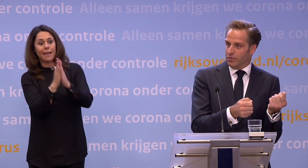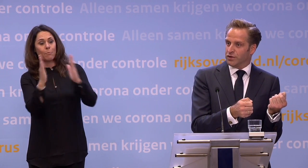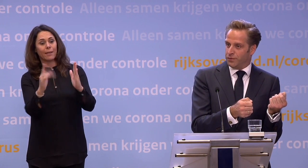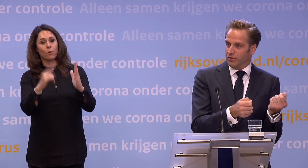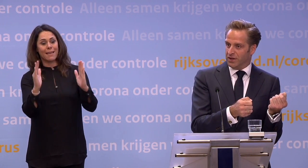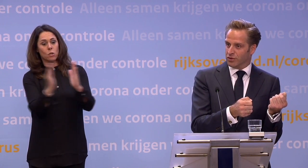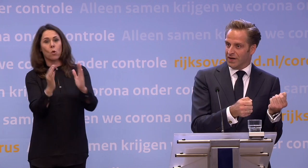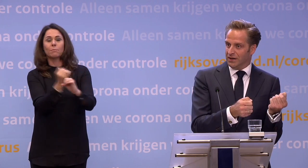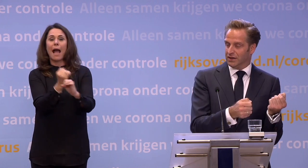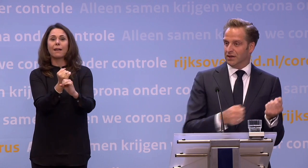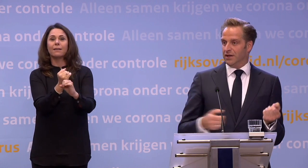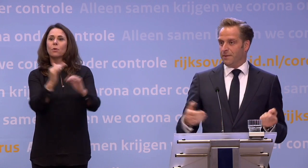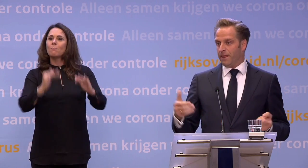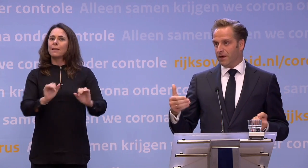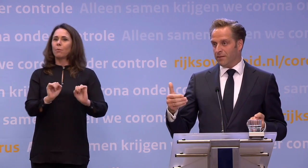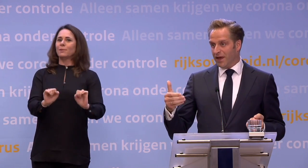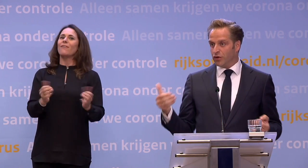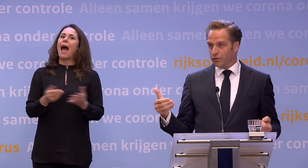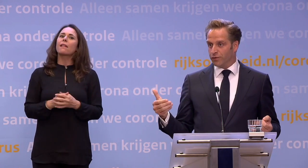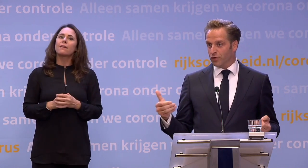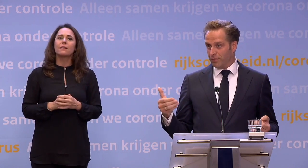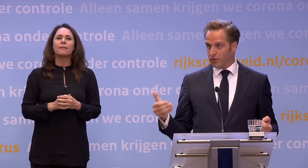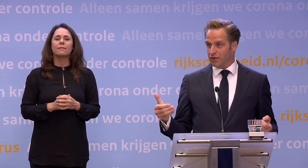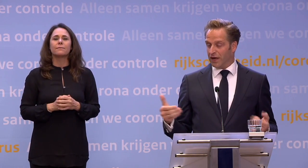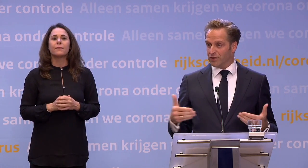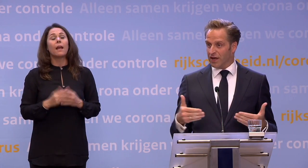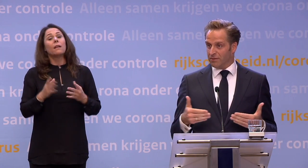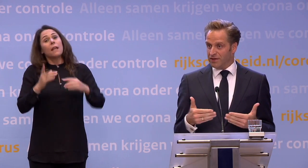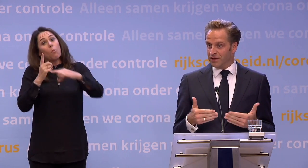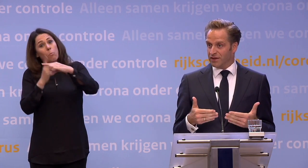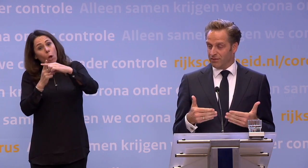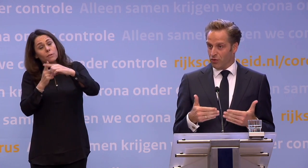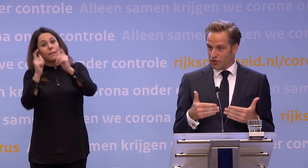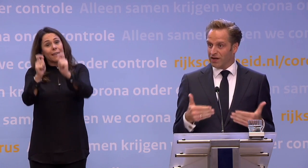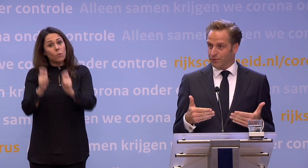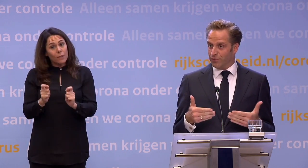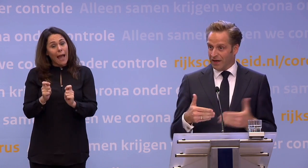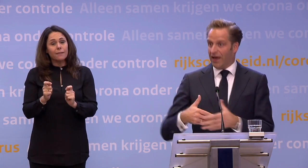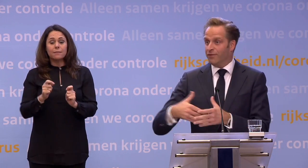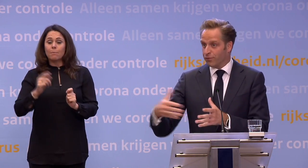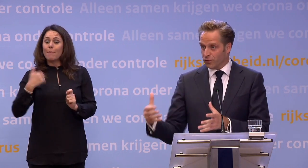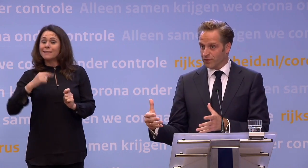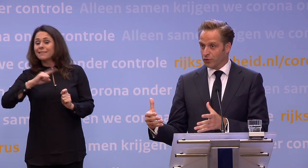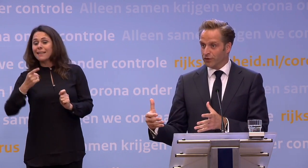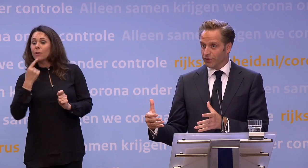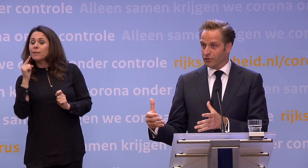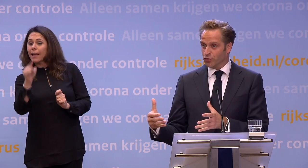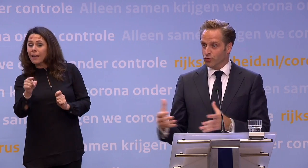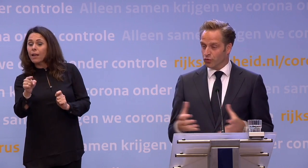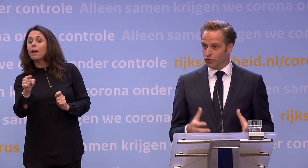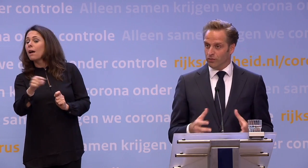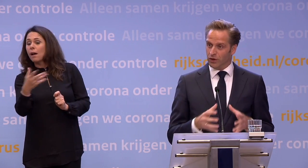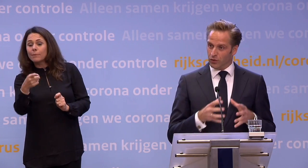dan is het ook voor mensen veel minder bezwaardig. En je kunt vervolgens bij positieve uitslagen mensen gewoon ook sneller informeren... ...en vervolgens weer bron- en